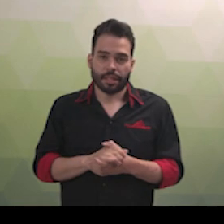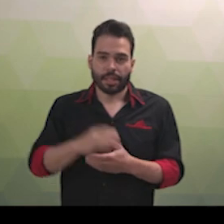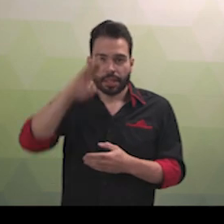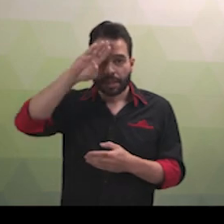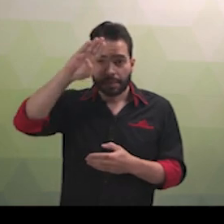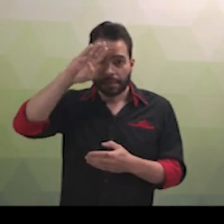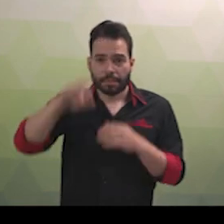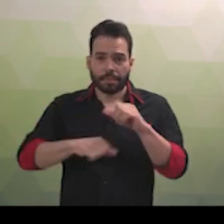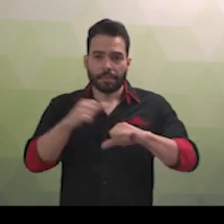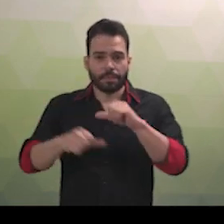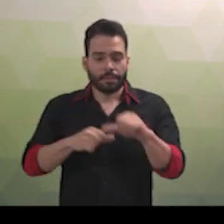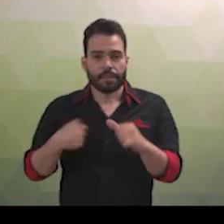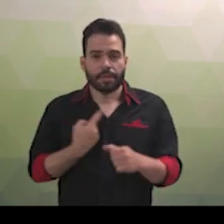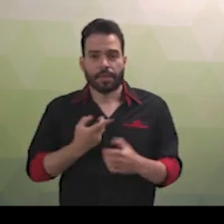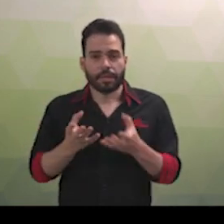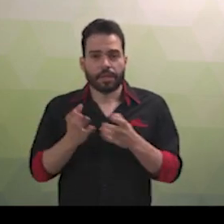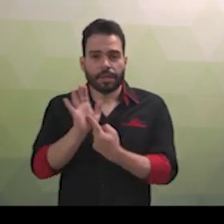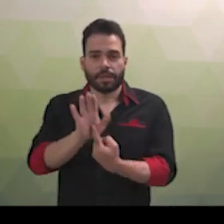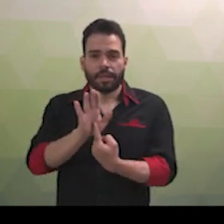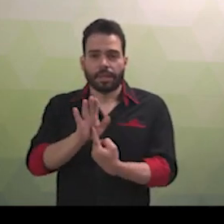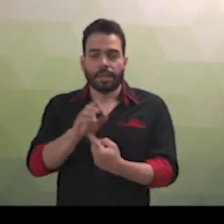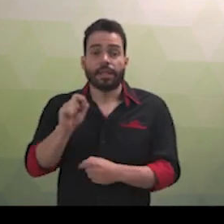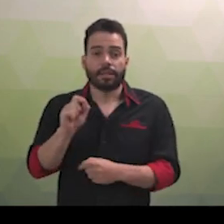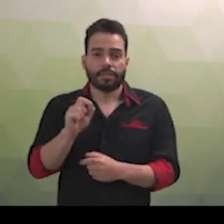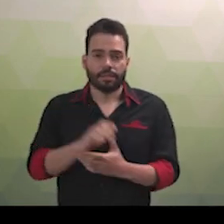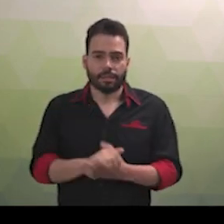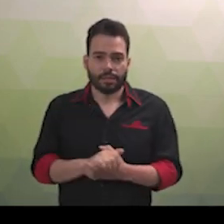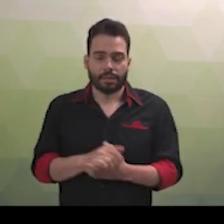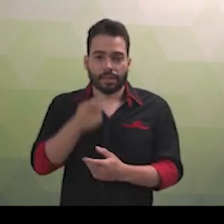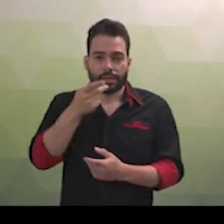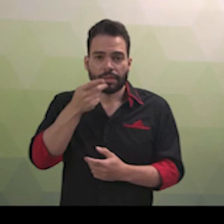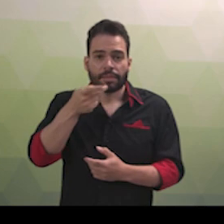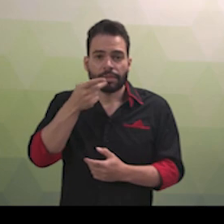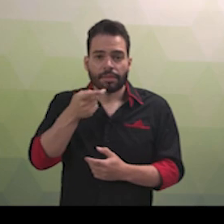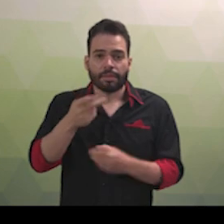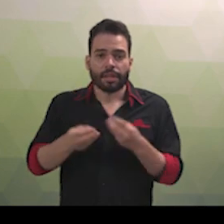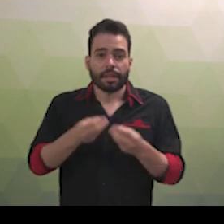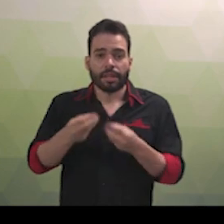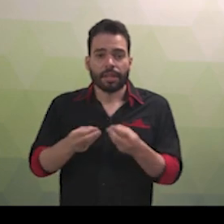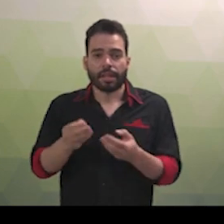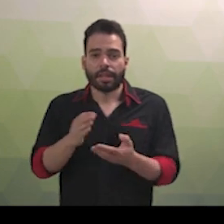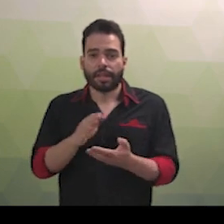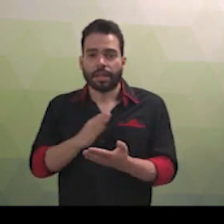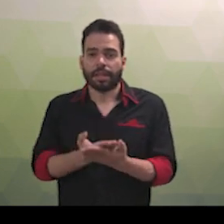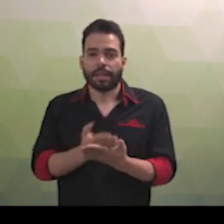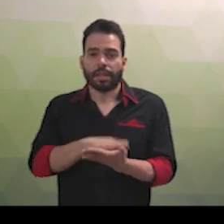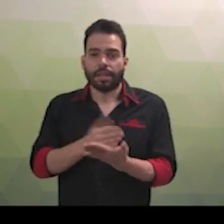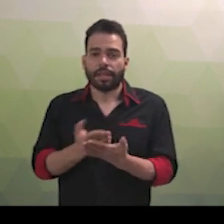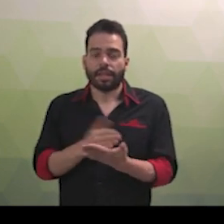versam sobre a atuação do profissional. Conforme o projeto de lei, são atribuições do tradutor e intérprete